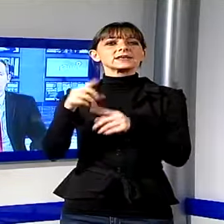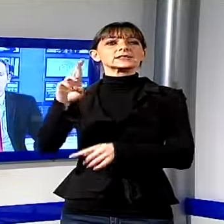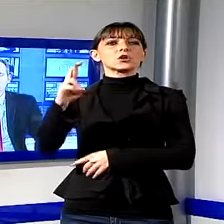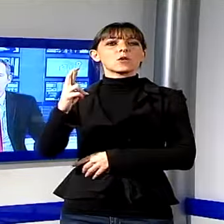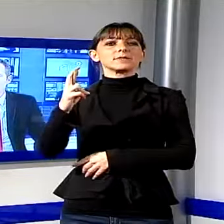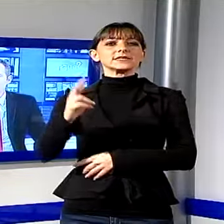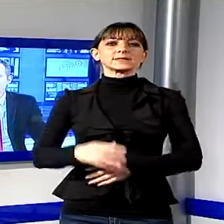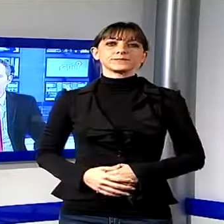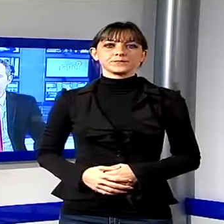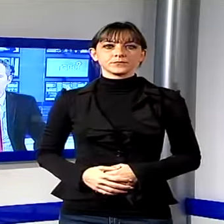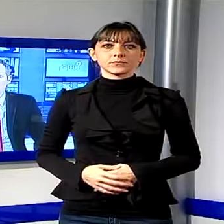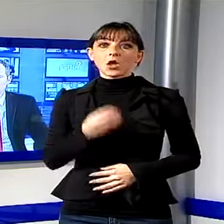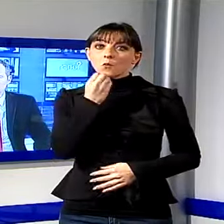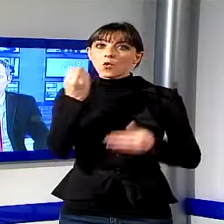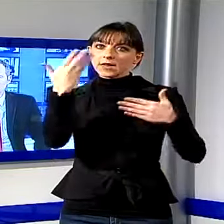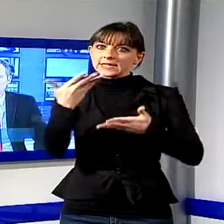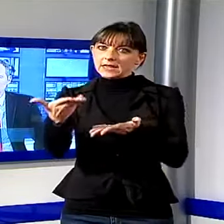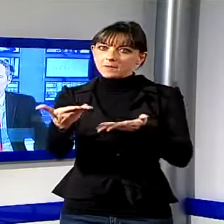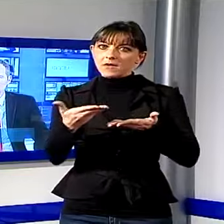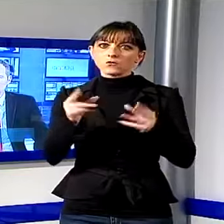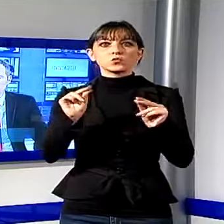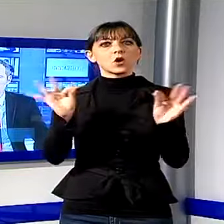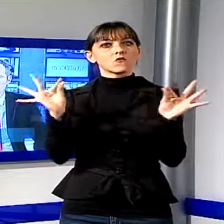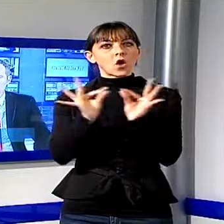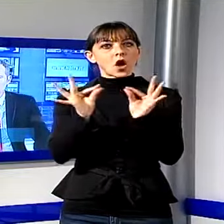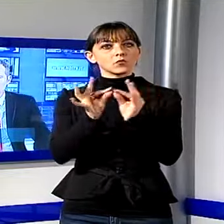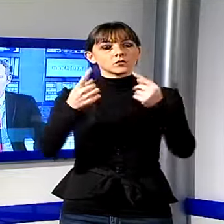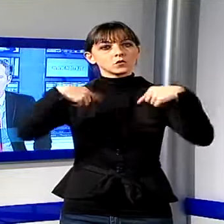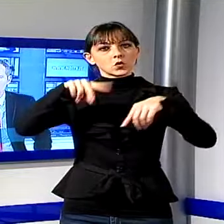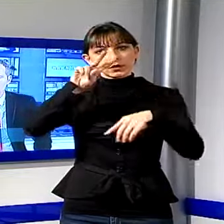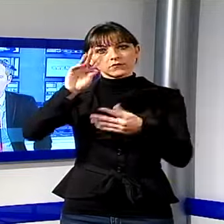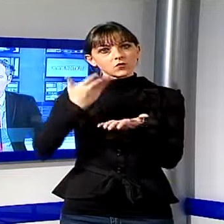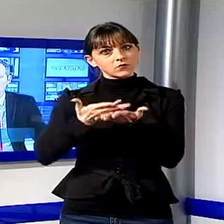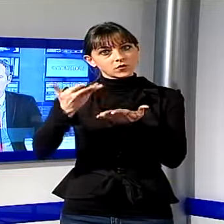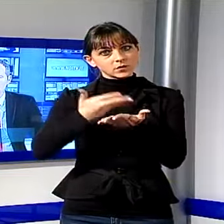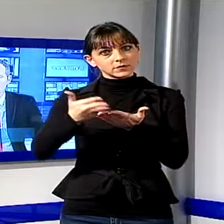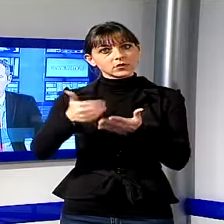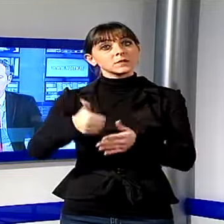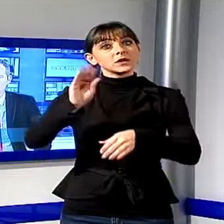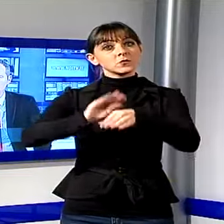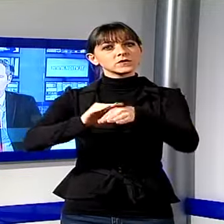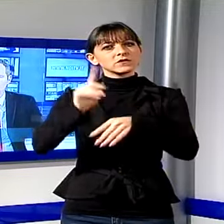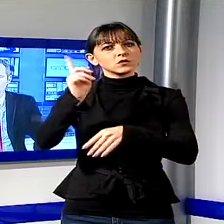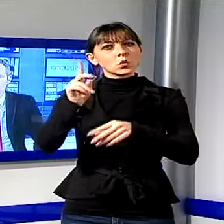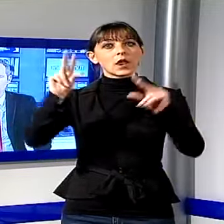Buonasera, ben trovati a questa nuova edizione del TG Noi. In apertura la cronaca con un furto che si è